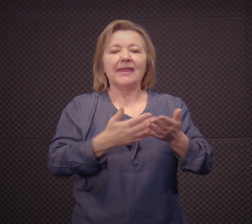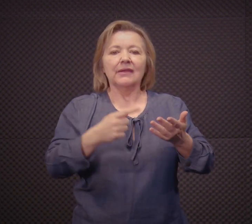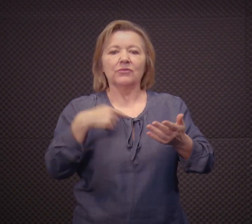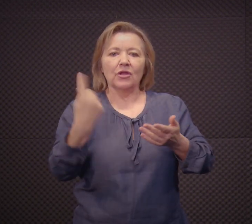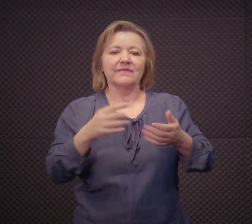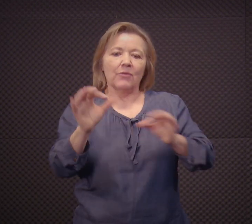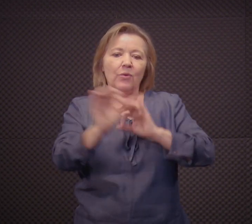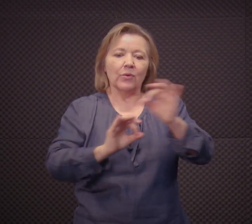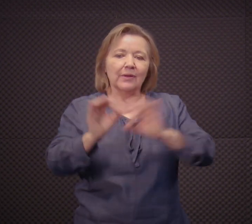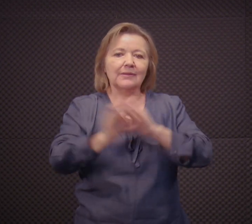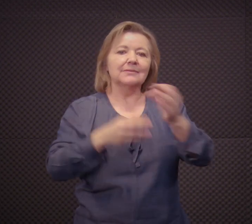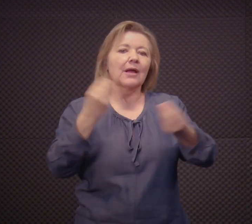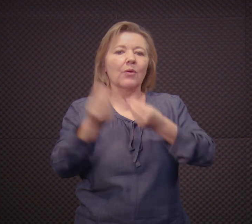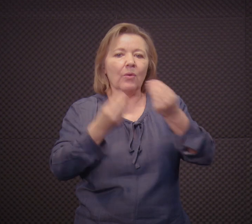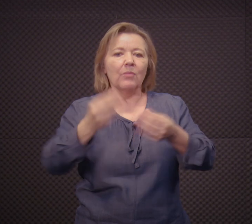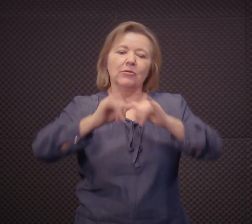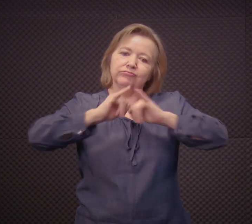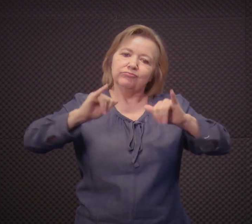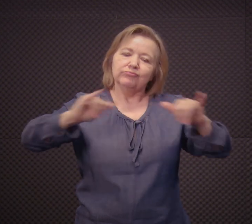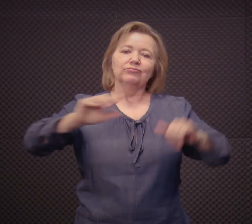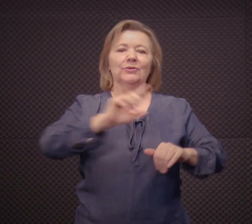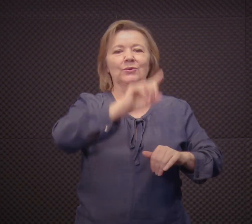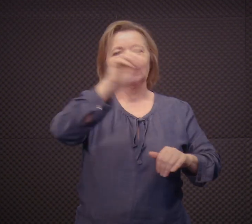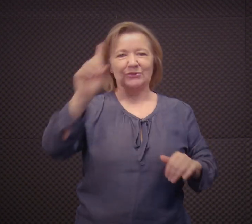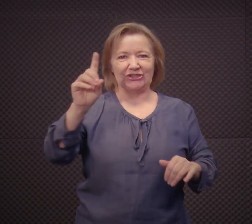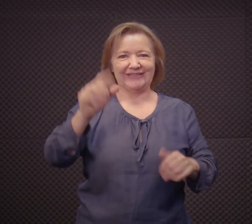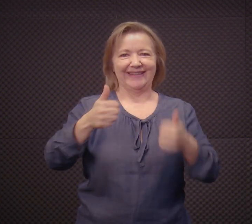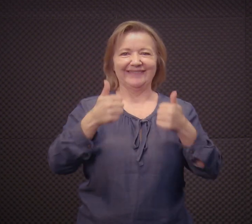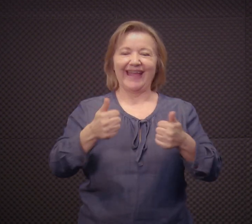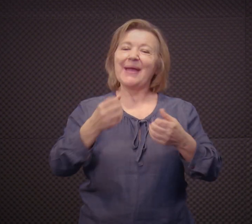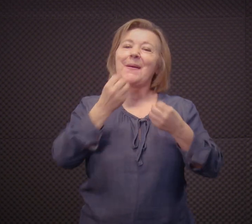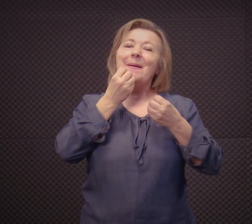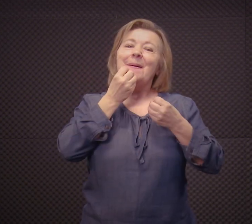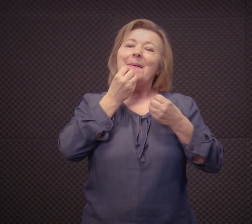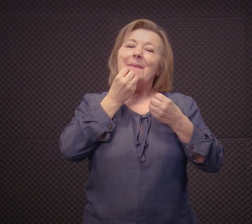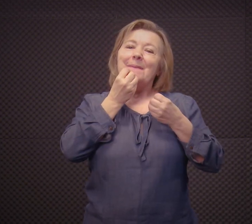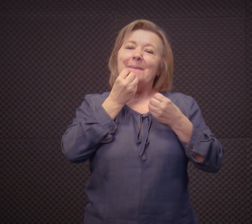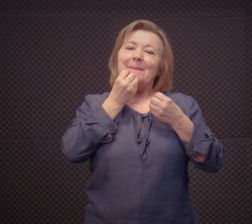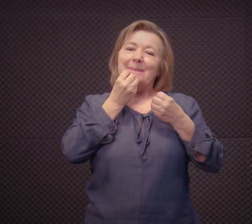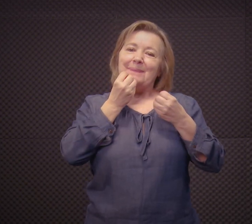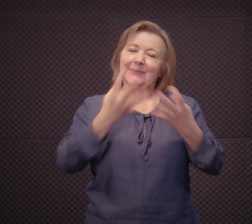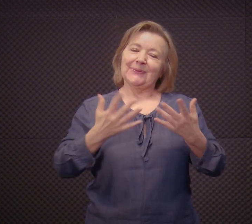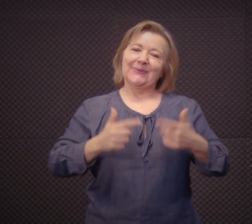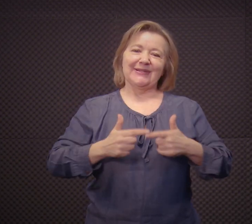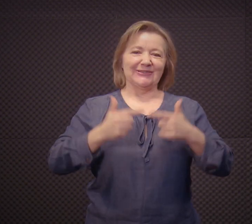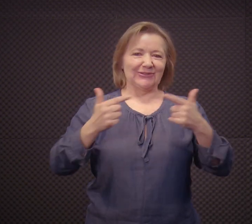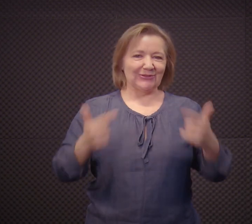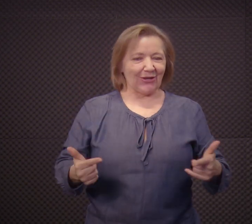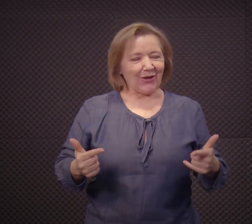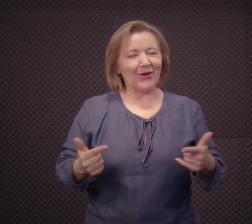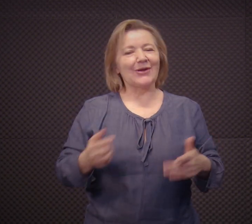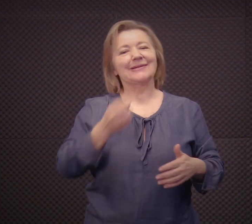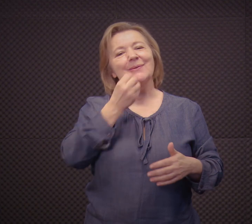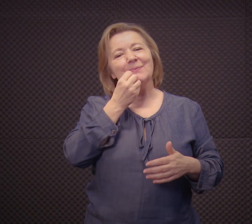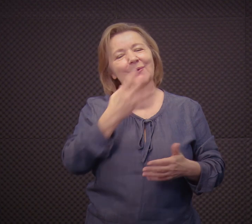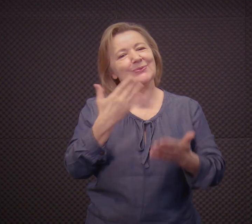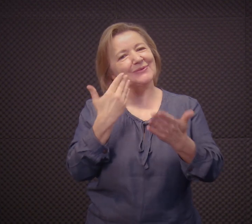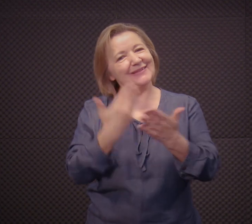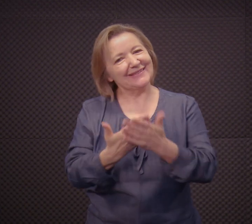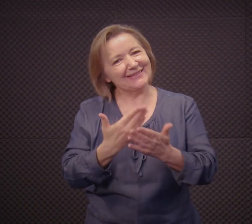vamos estar participando do chat com vocês. Então, a gente vai estar organizando e eu, vamos marcar o dia, eu aviso vocês, ok? Uma